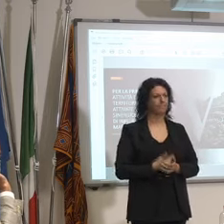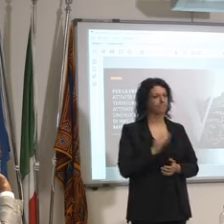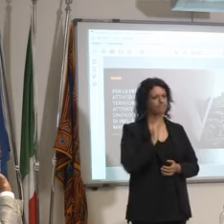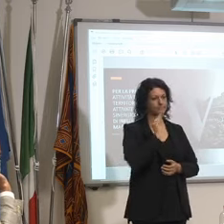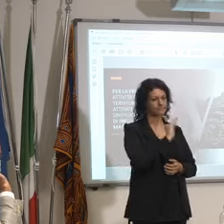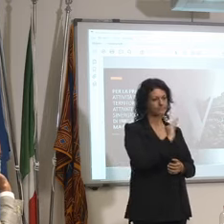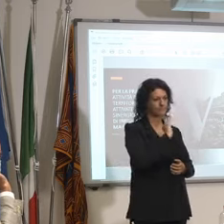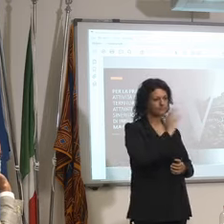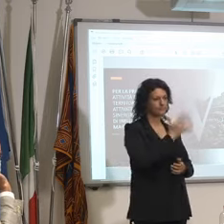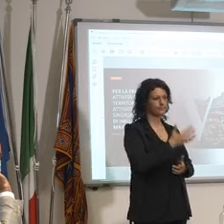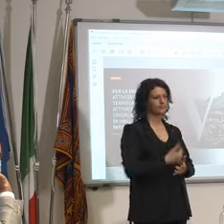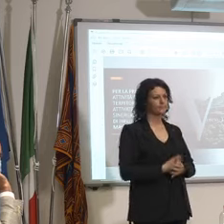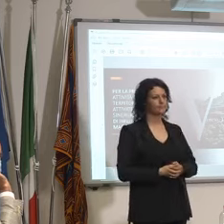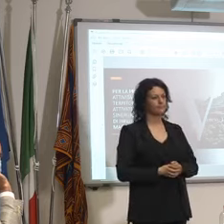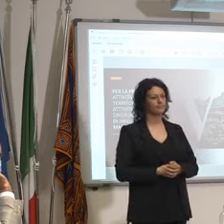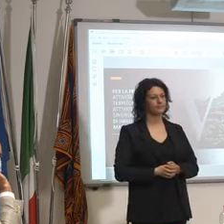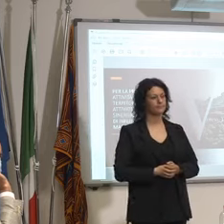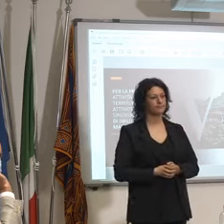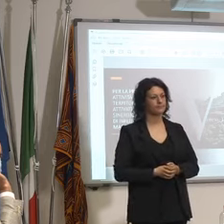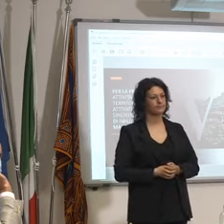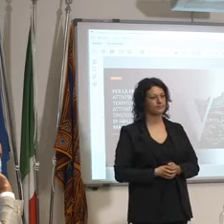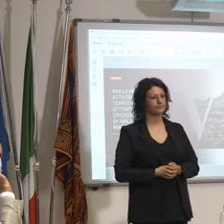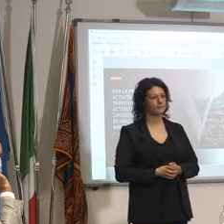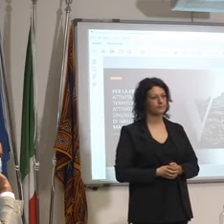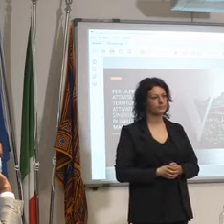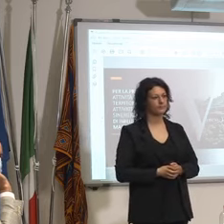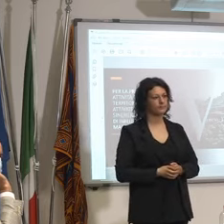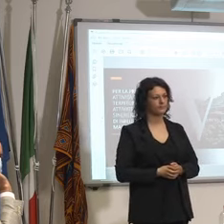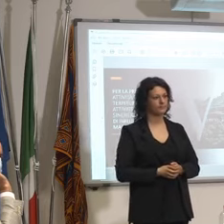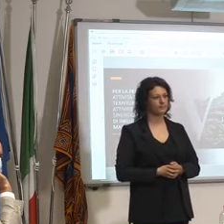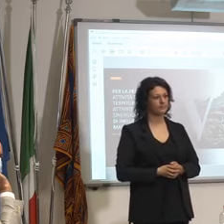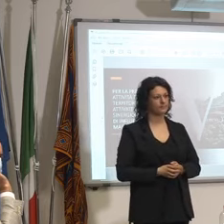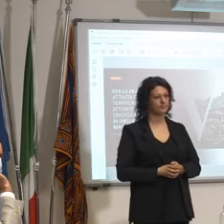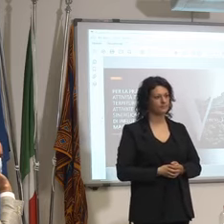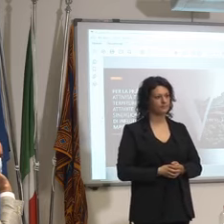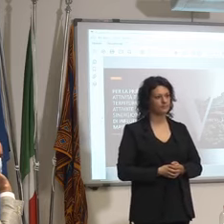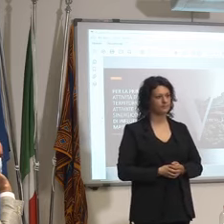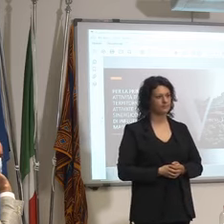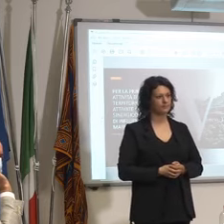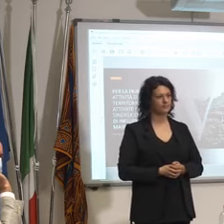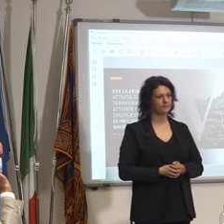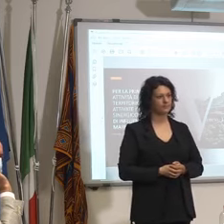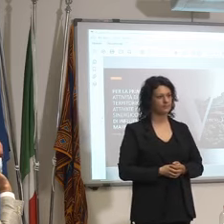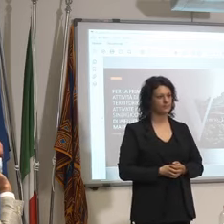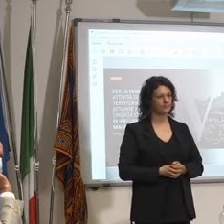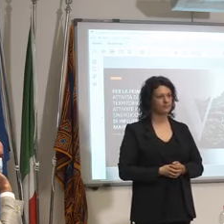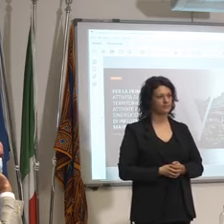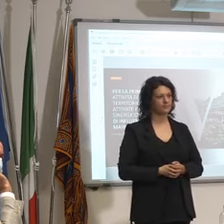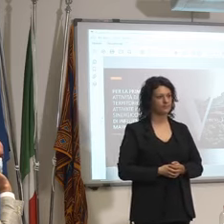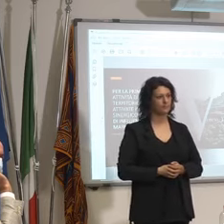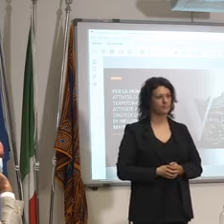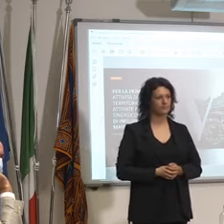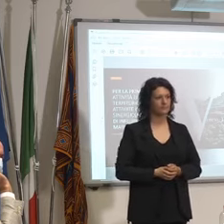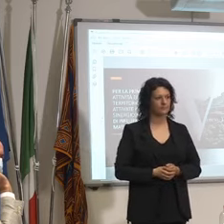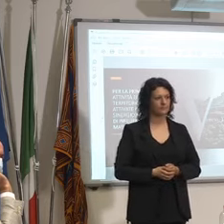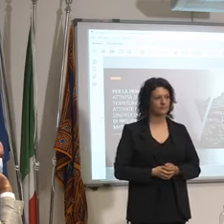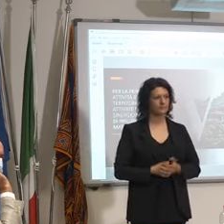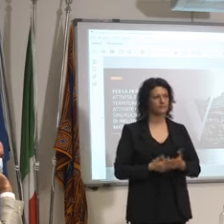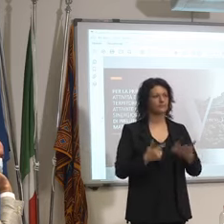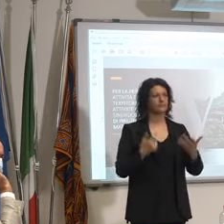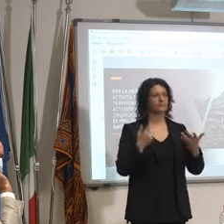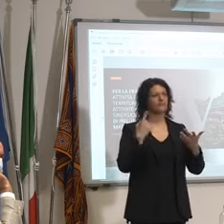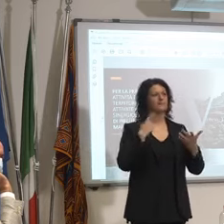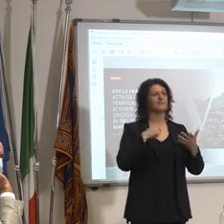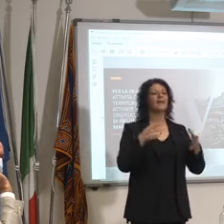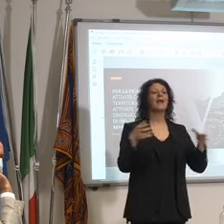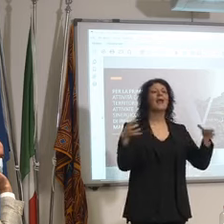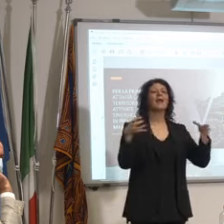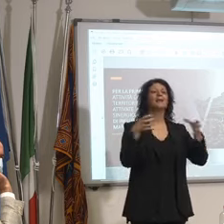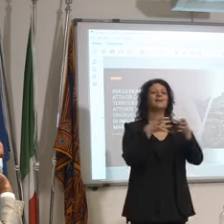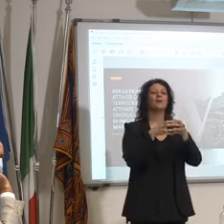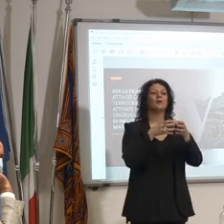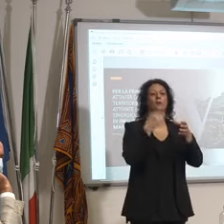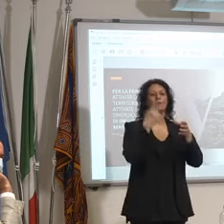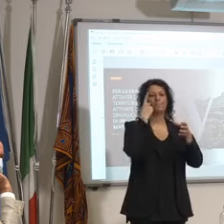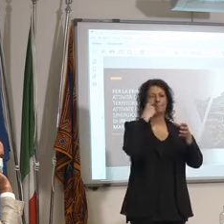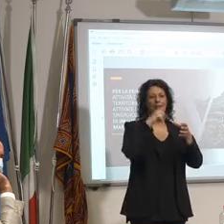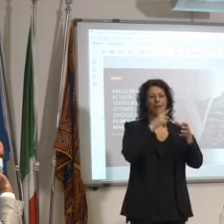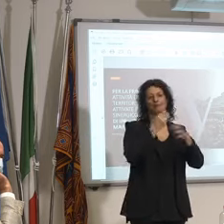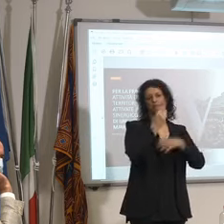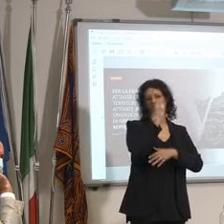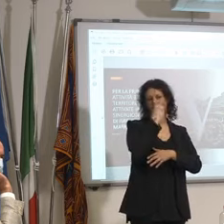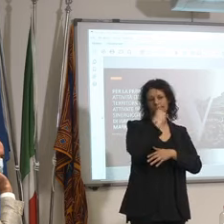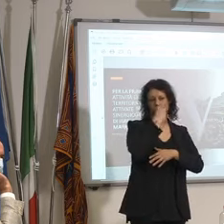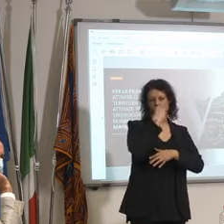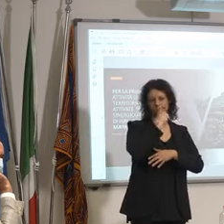specifica nella categoria Wooden Wine cioè nella ristorazione noi